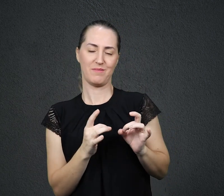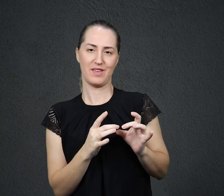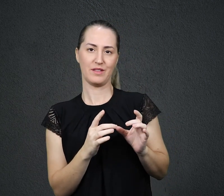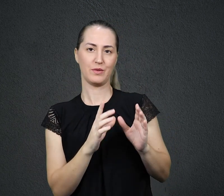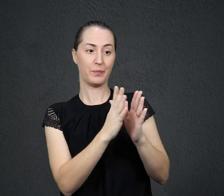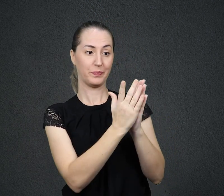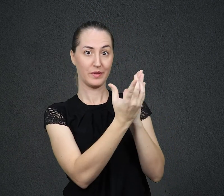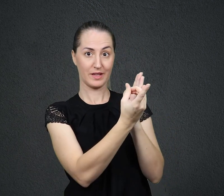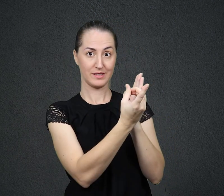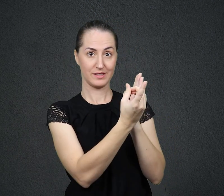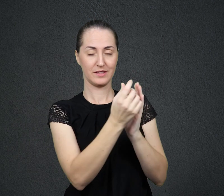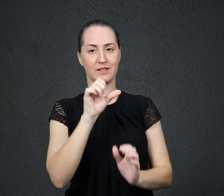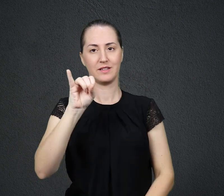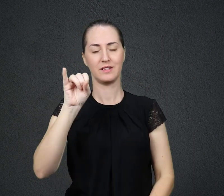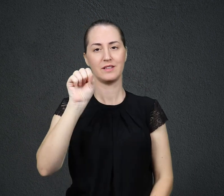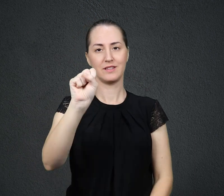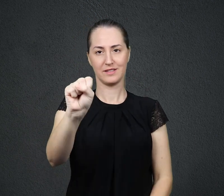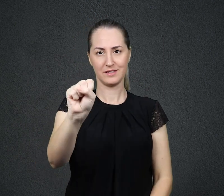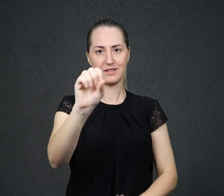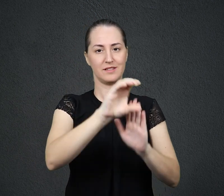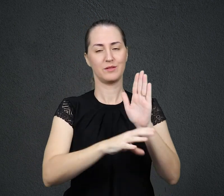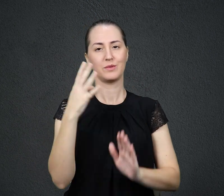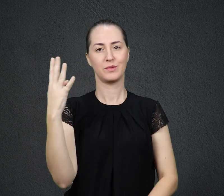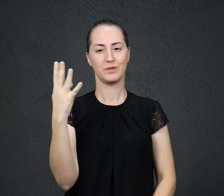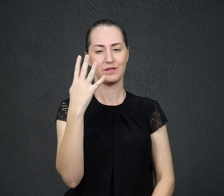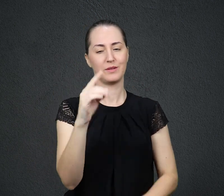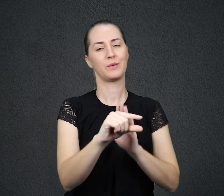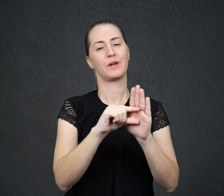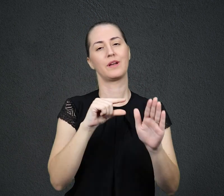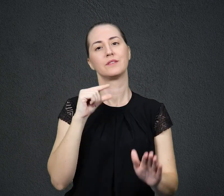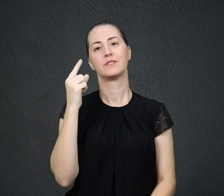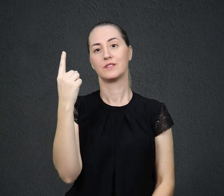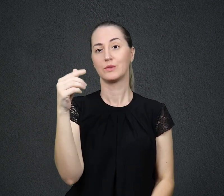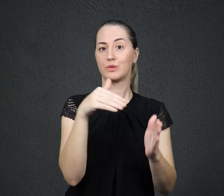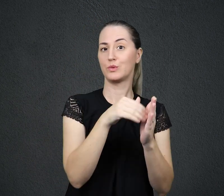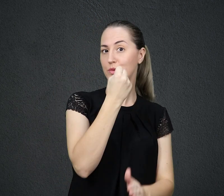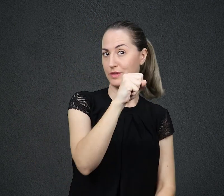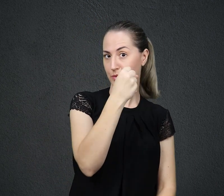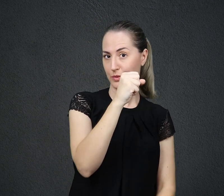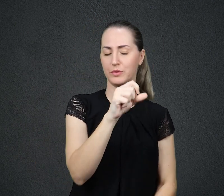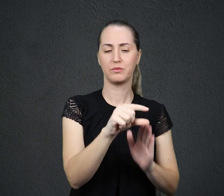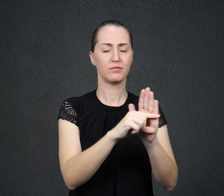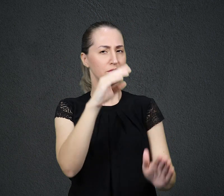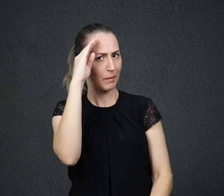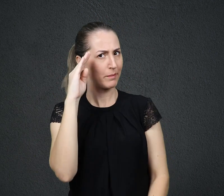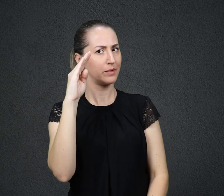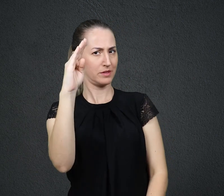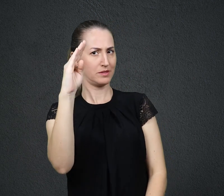44, versículos de 1 a 8. Versículo em destaque, O justo viverá pela sua fé.